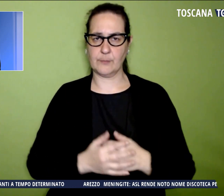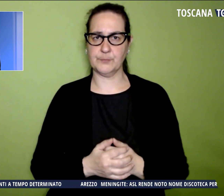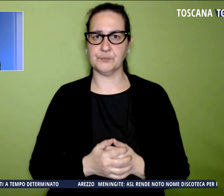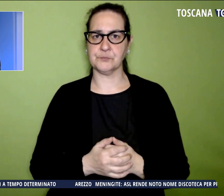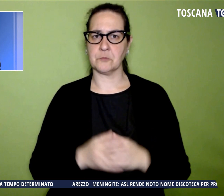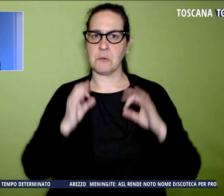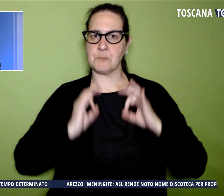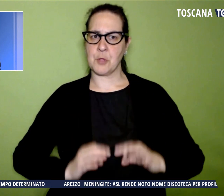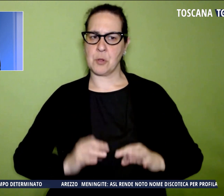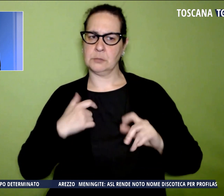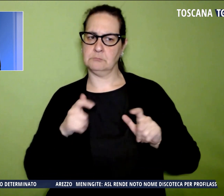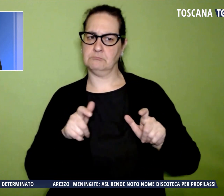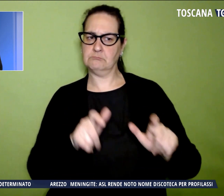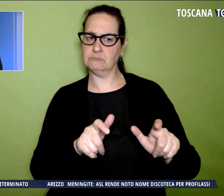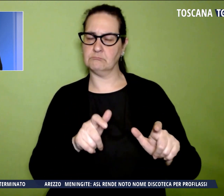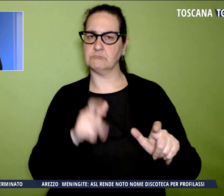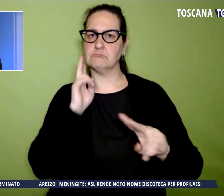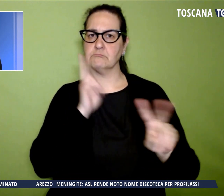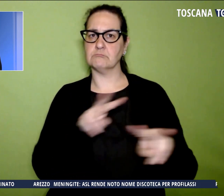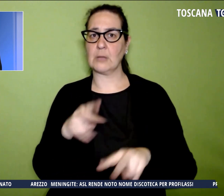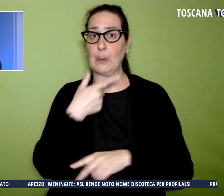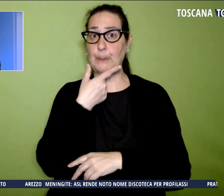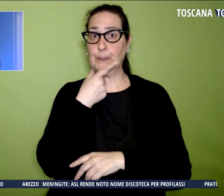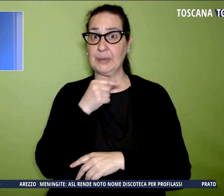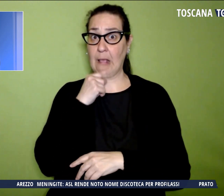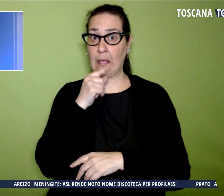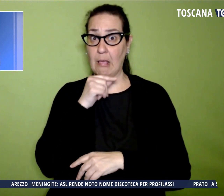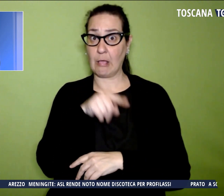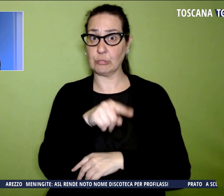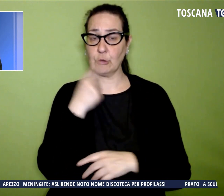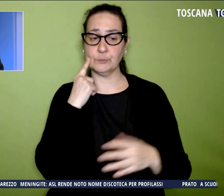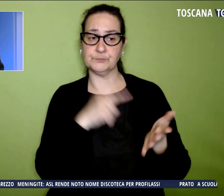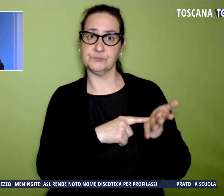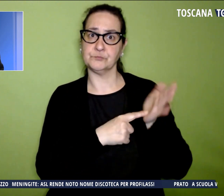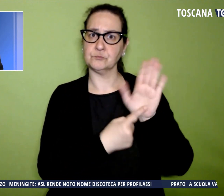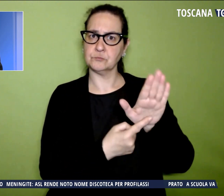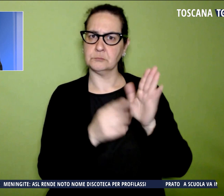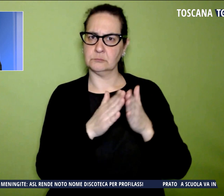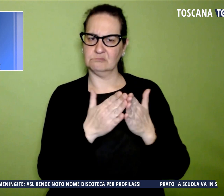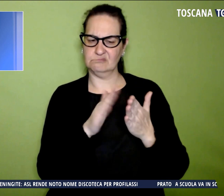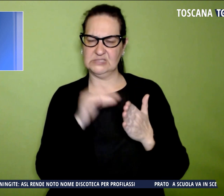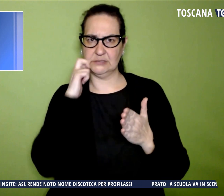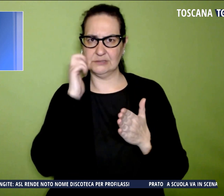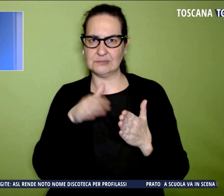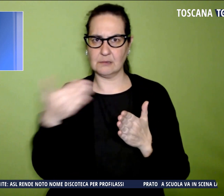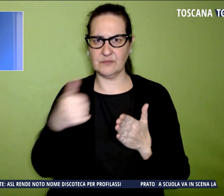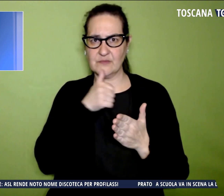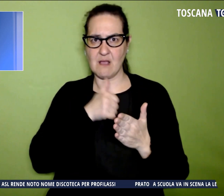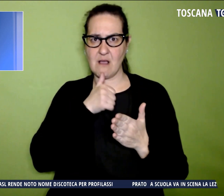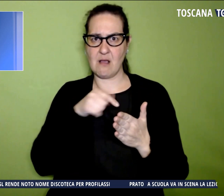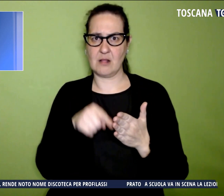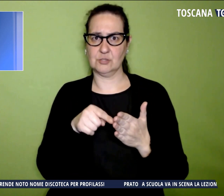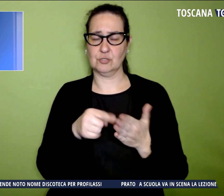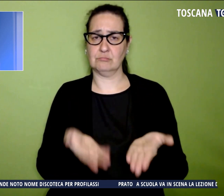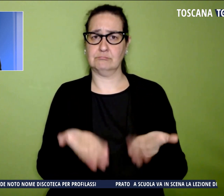per un controllo a Prato, ha mostrato agli agenti una patente straniera falsa comprata su